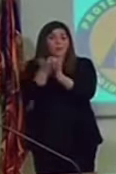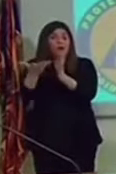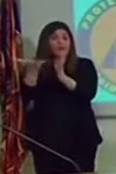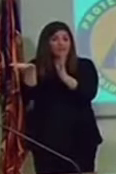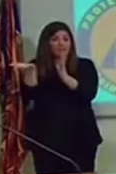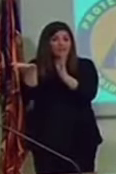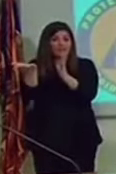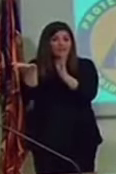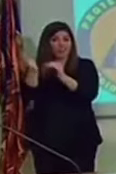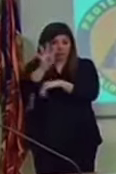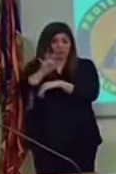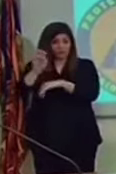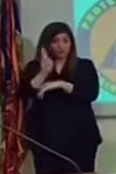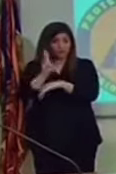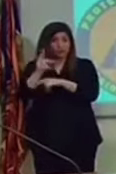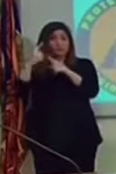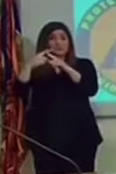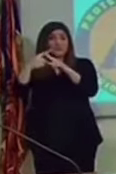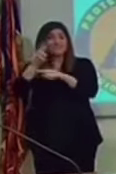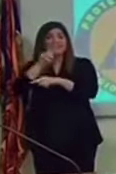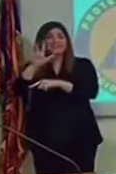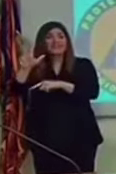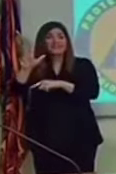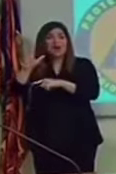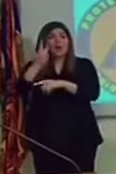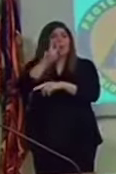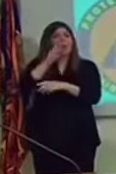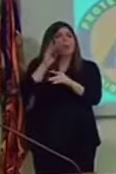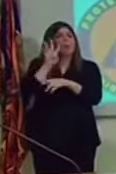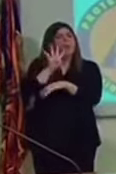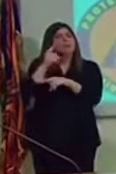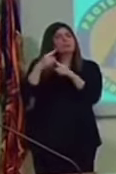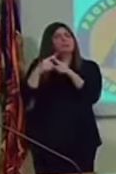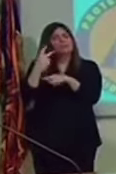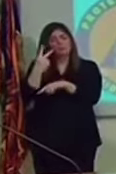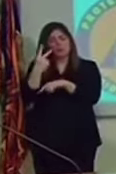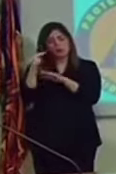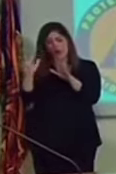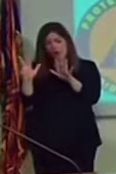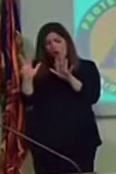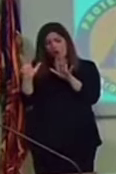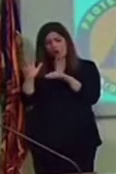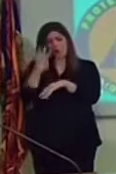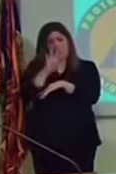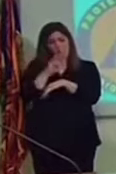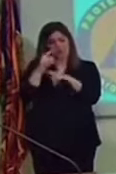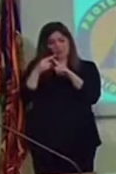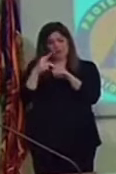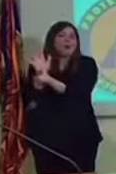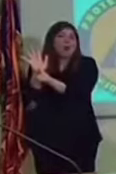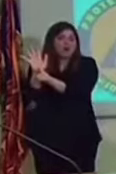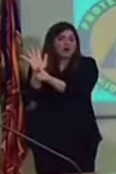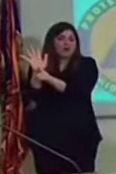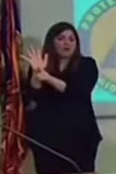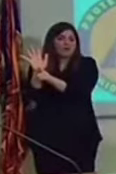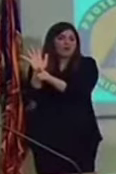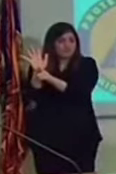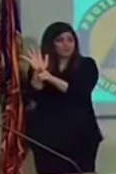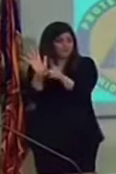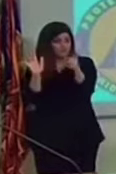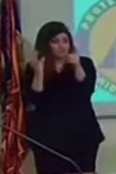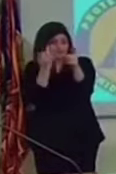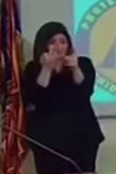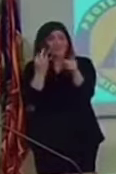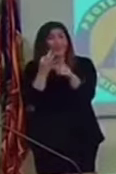Giusto? 4 per 2 è 8. 4 per 3 è 12. che 412